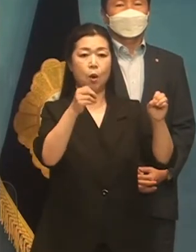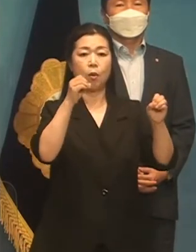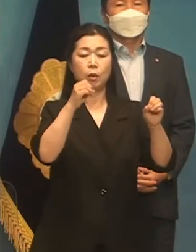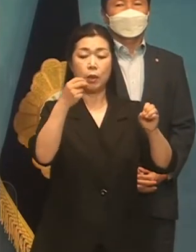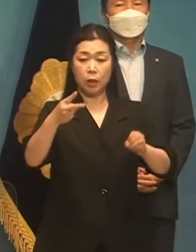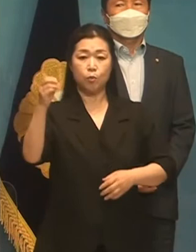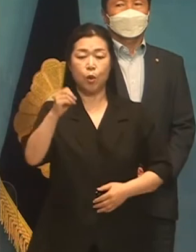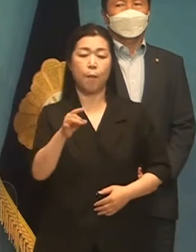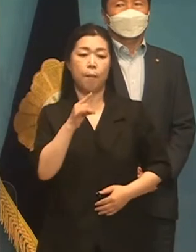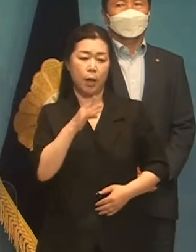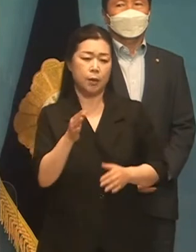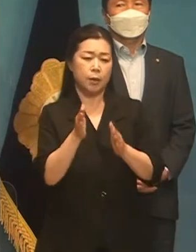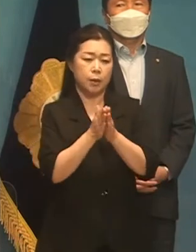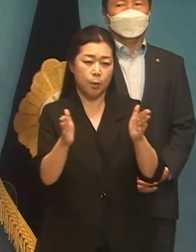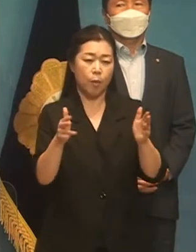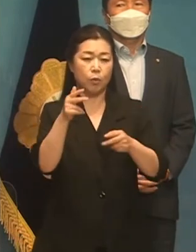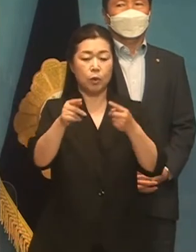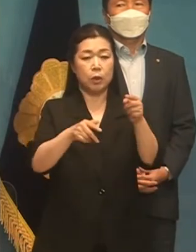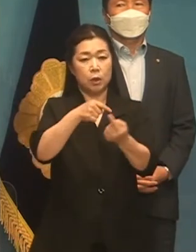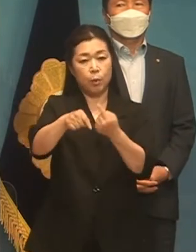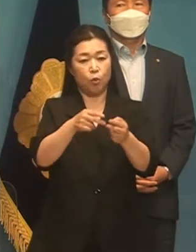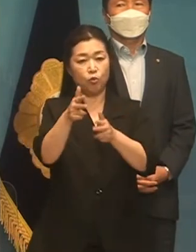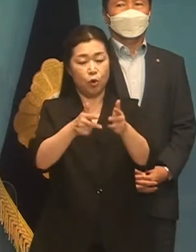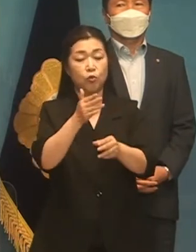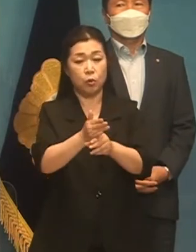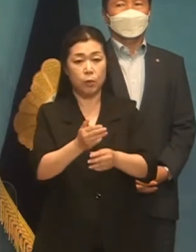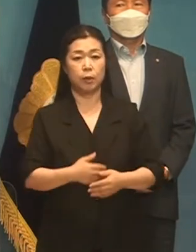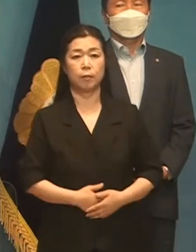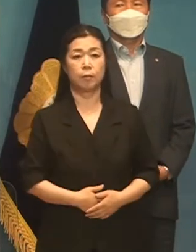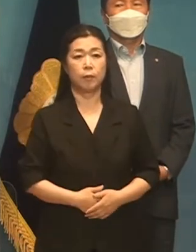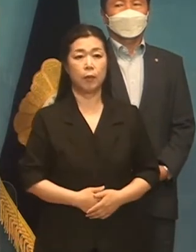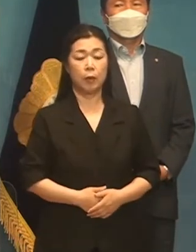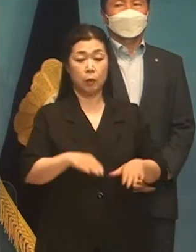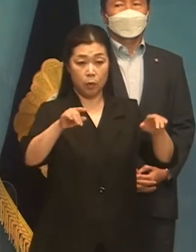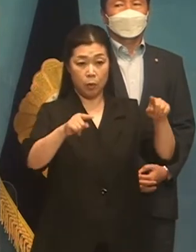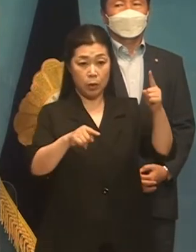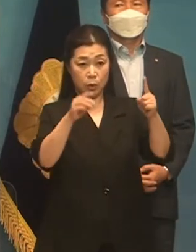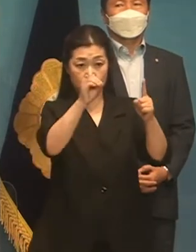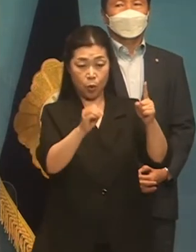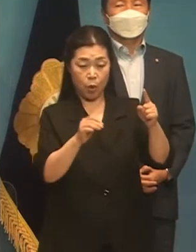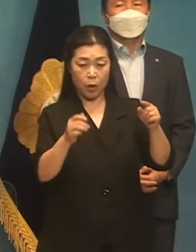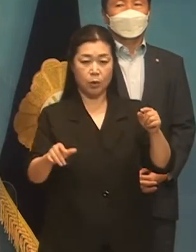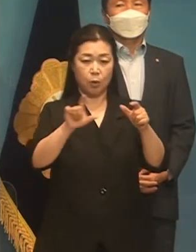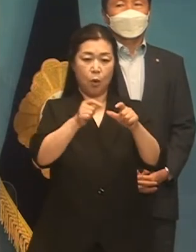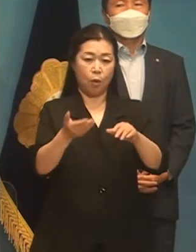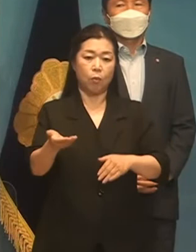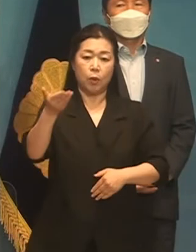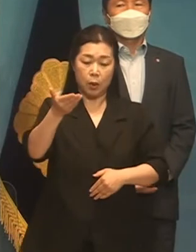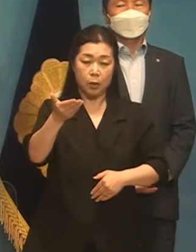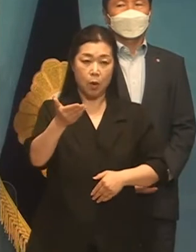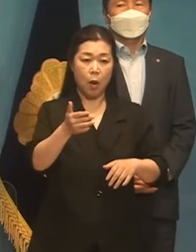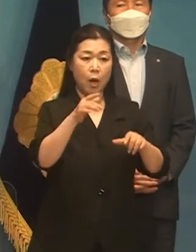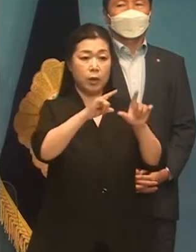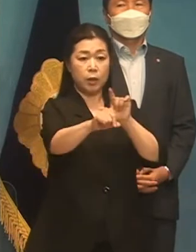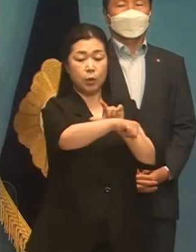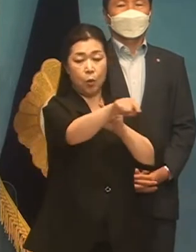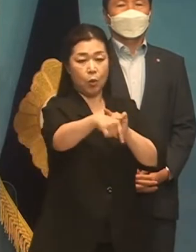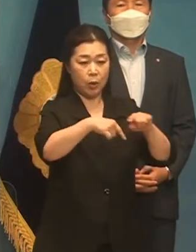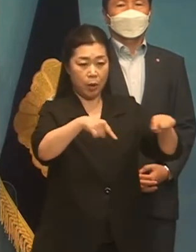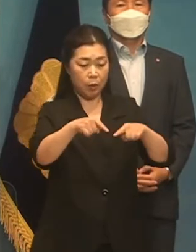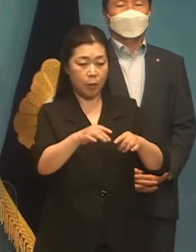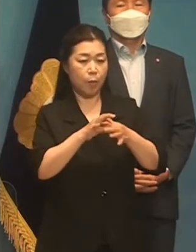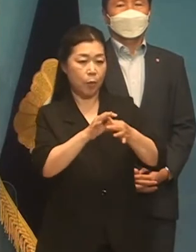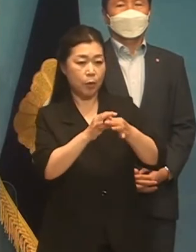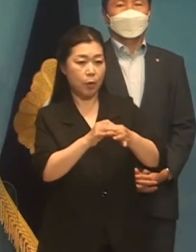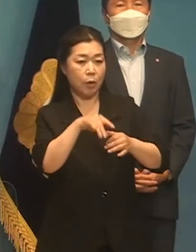%에 대해서만 시공행금, 그 규모를 1%까지 늘리겠습니다. 민주당이 시도당을 통해 예산사업을